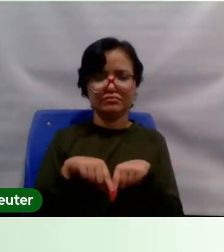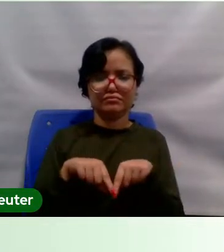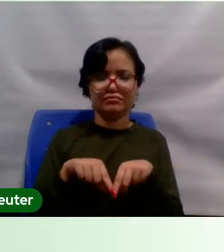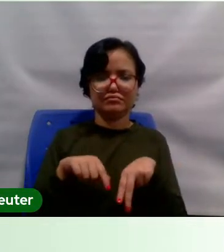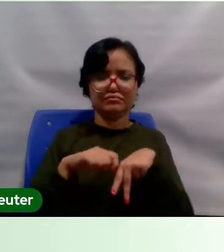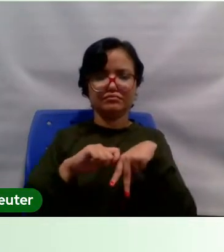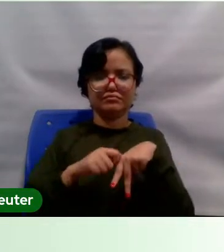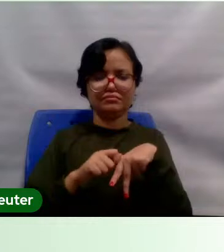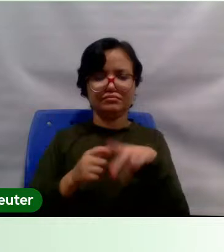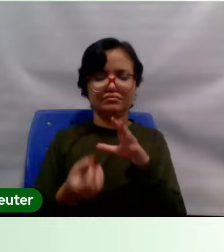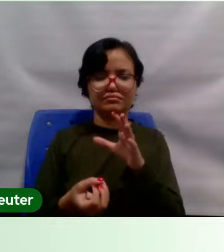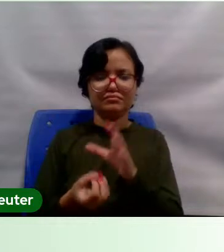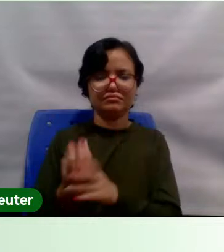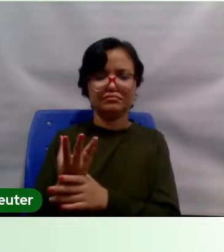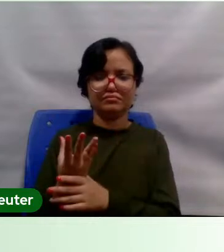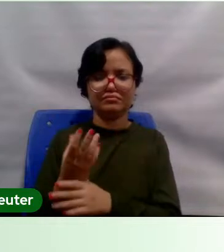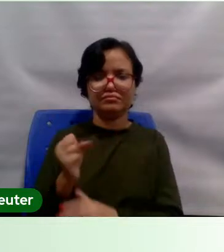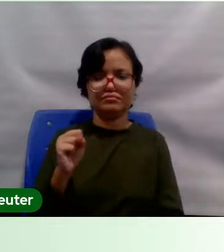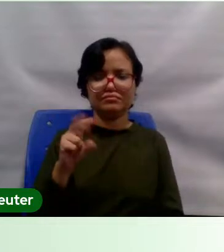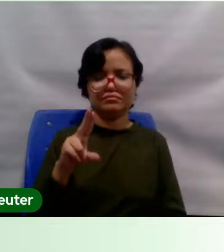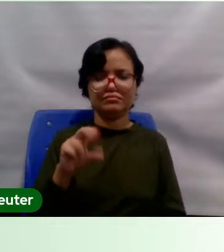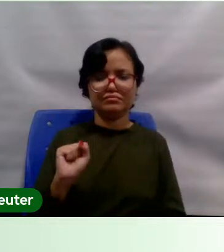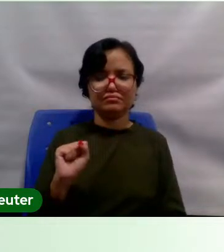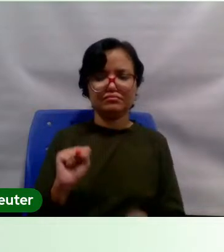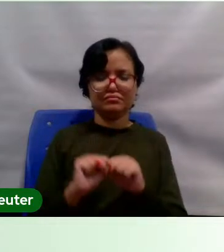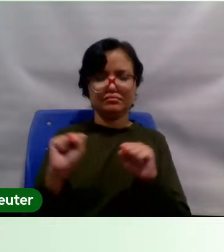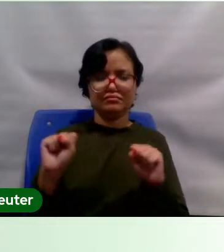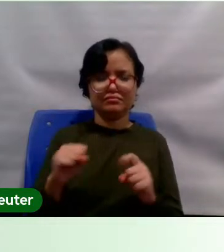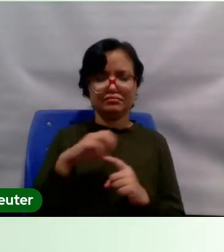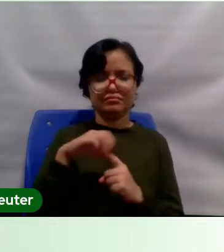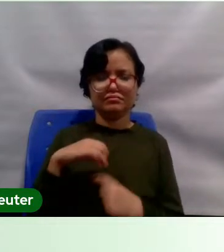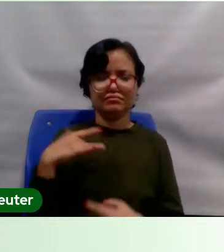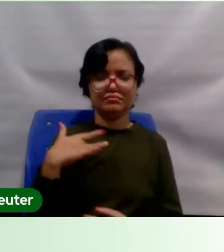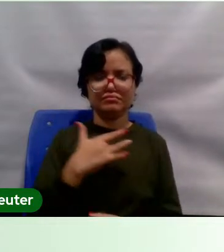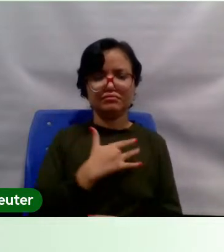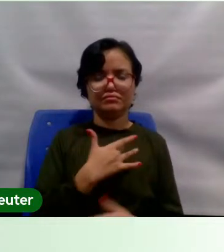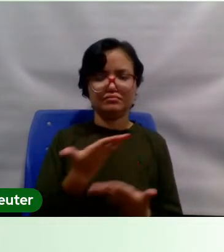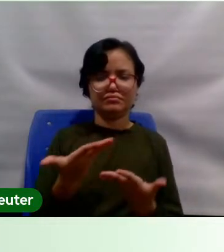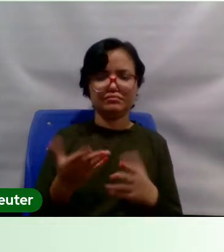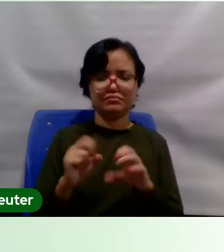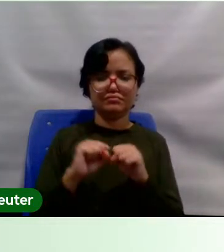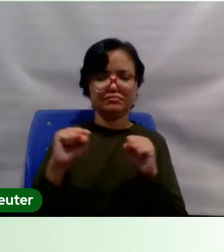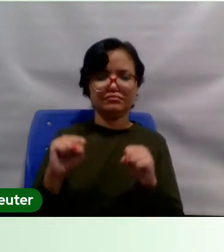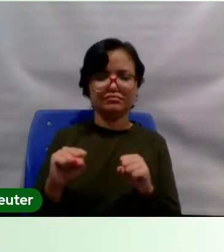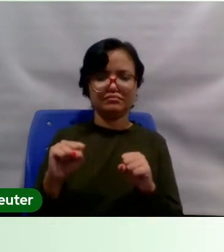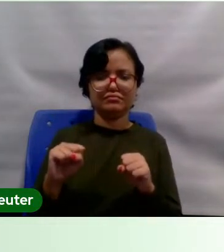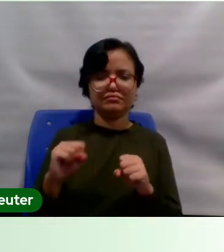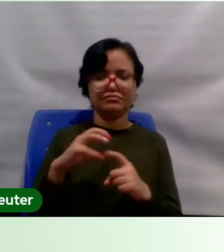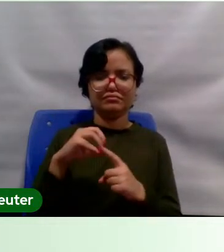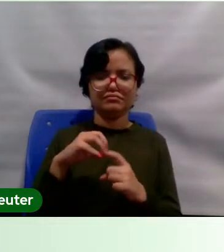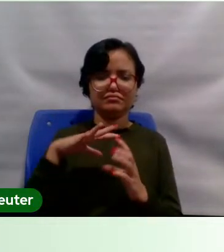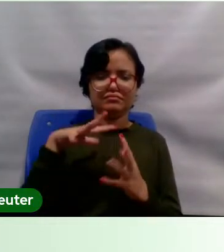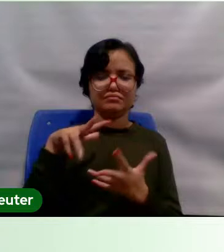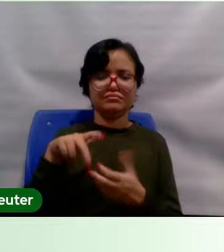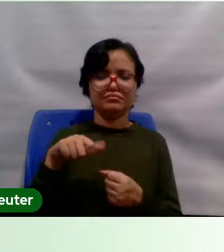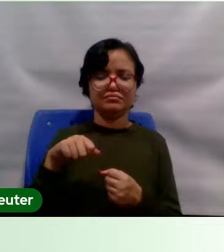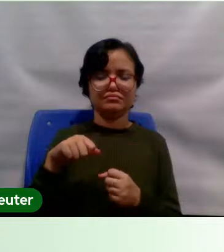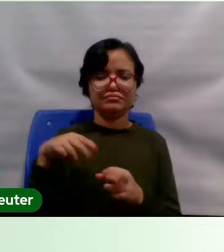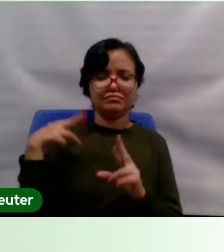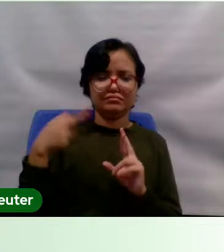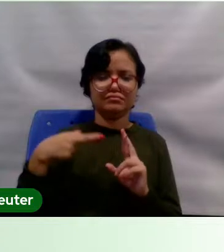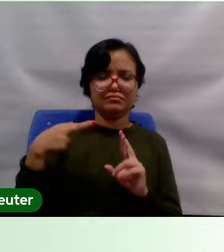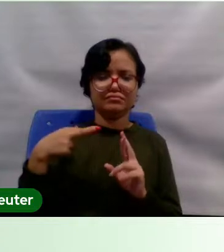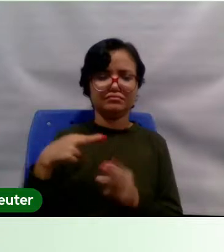SUS, o Sistema Único de Saúde, um sistema que é o único no mundo e que é referência e que